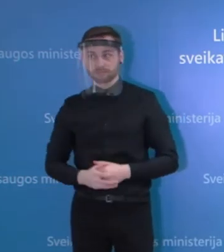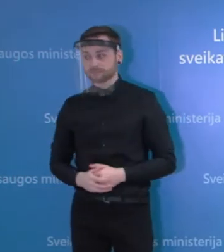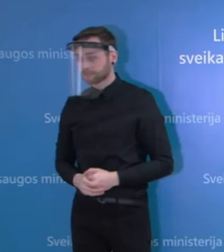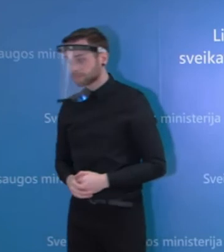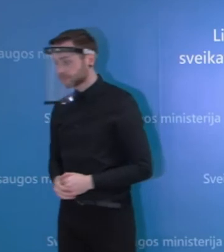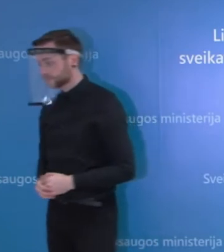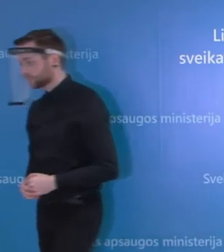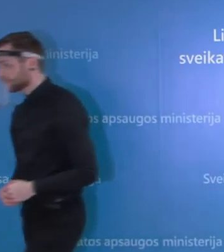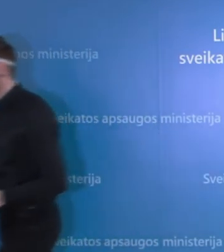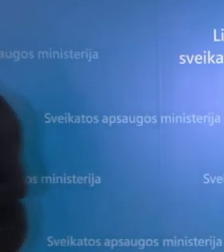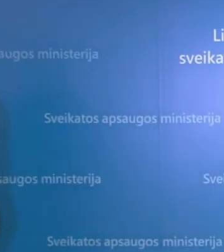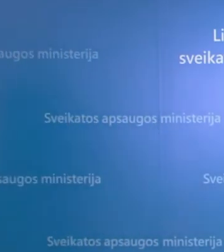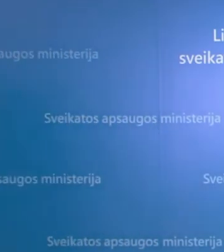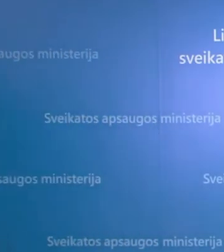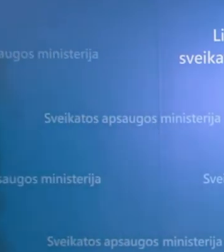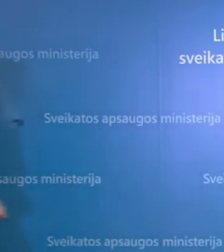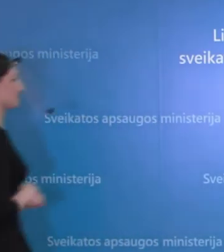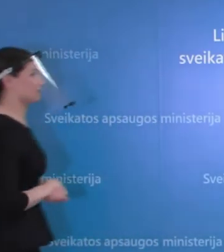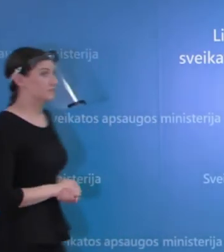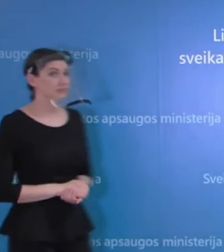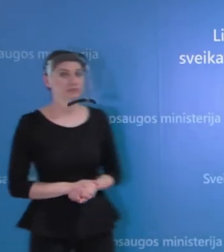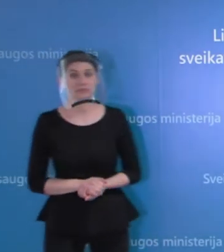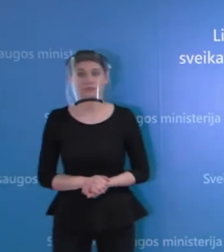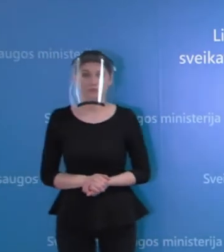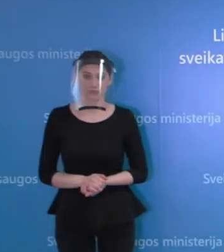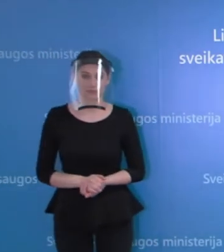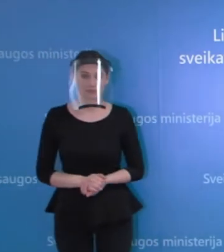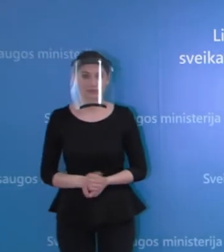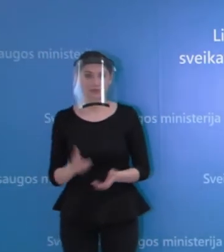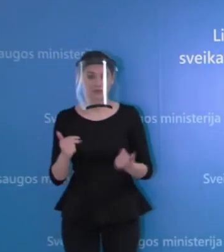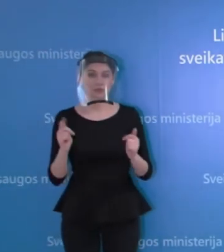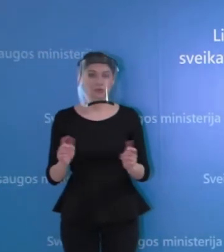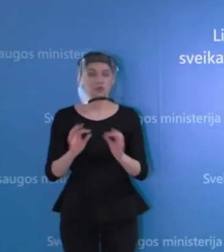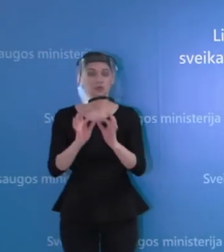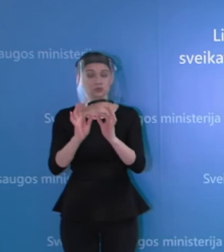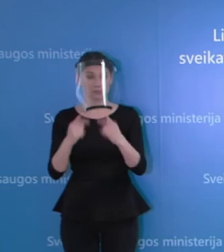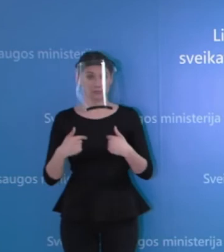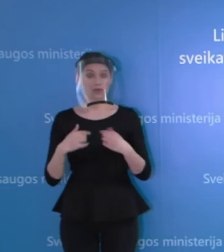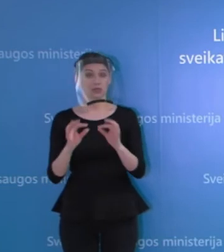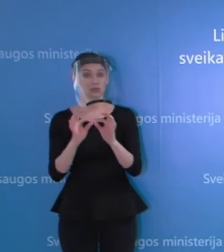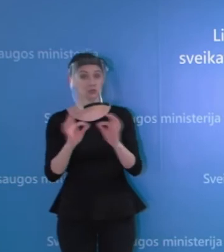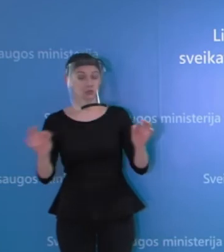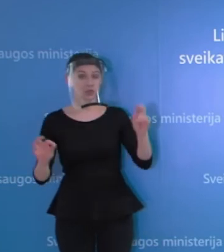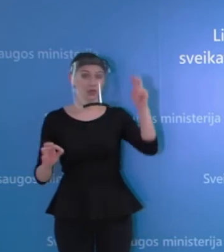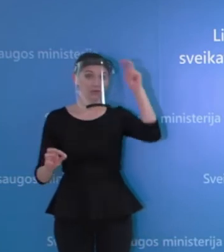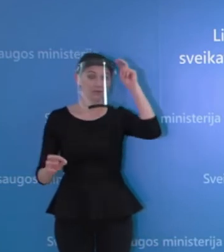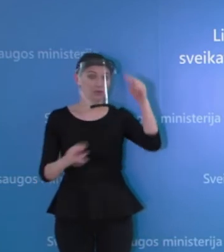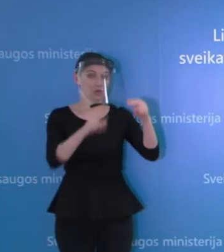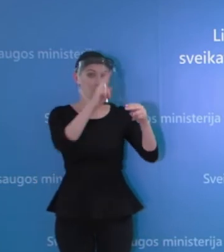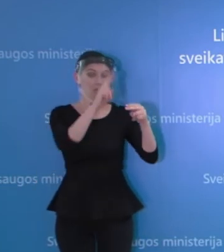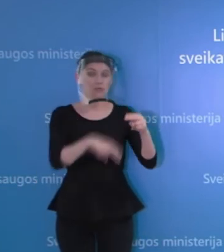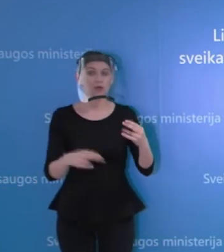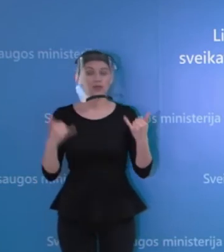Na, iš tiesų, bus teikiami siūlymai, dėl kurių apsispręs vėriausybę, kol jie nėra priimti, čia aš tikrai,